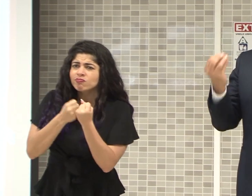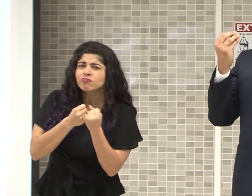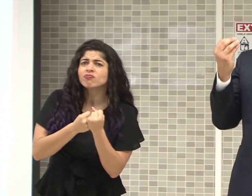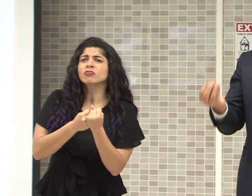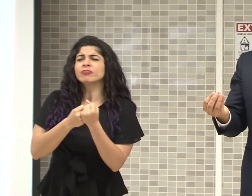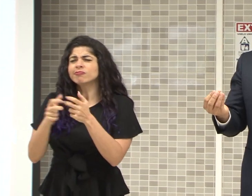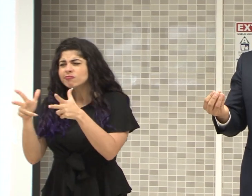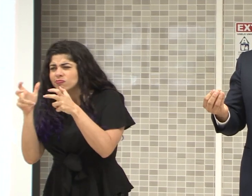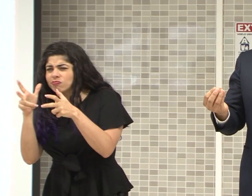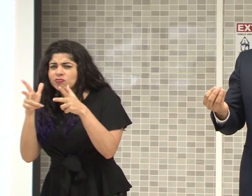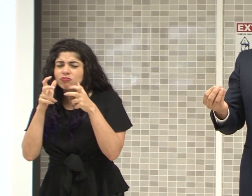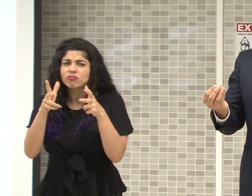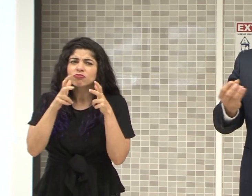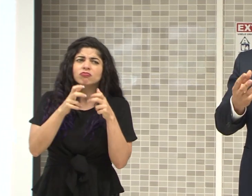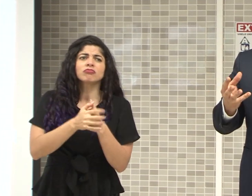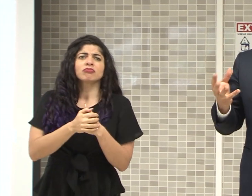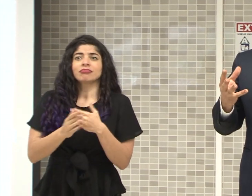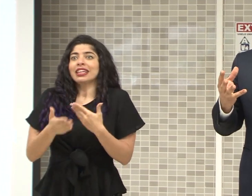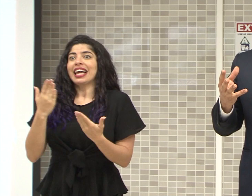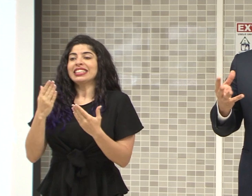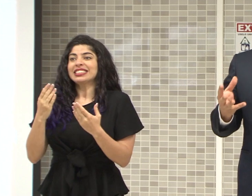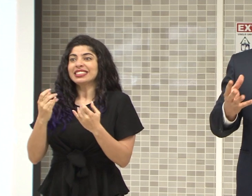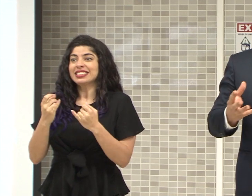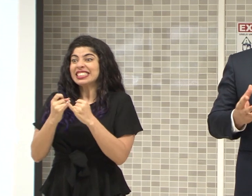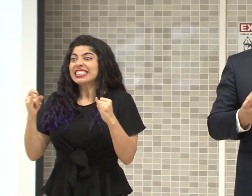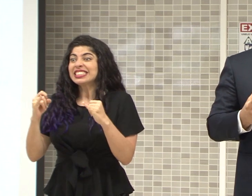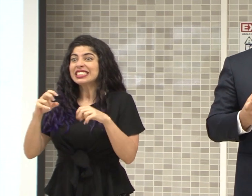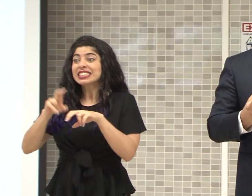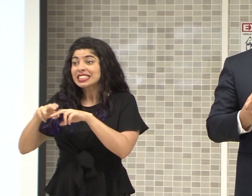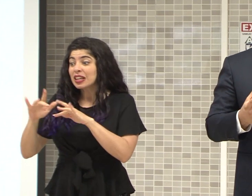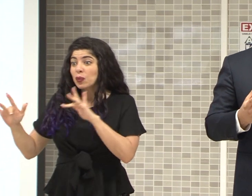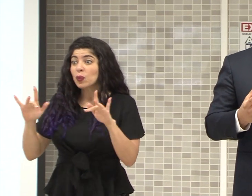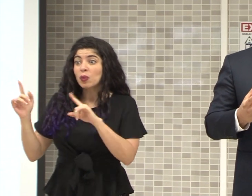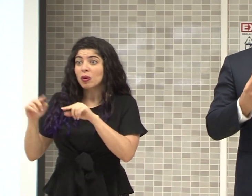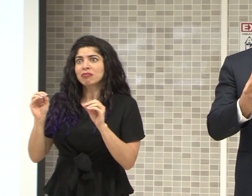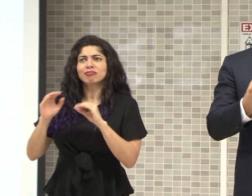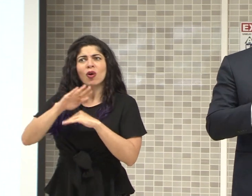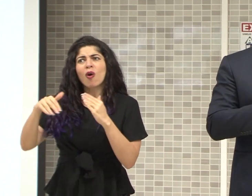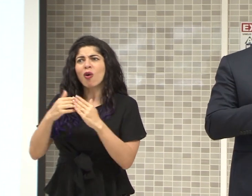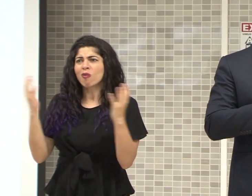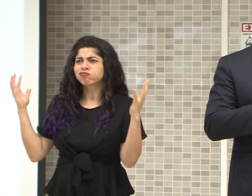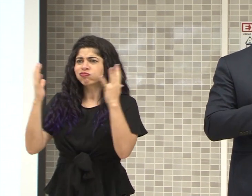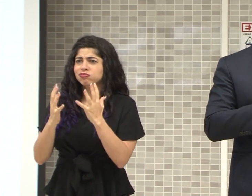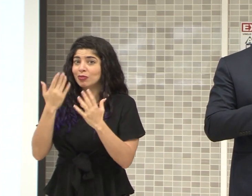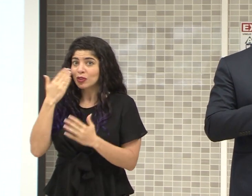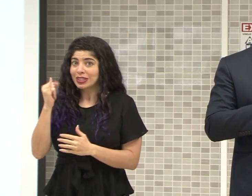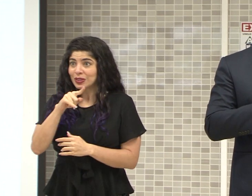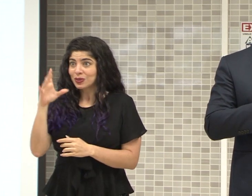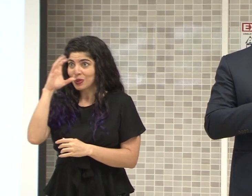contribuyendo, escuchando, prácticamente sin sillas vacías. No sé si ustedes han notado eso.